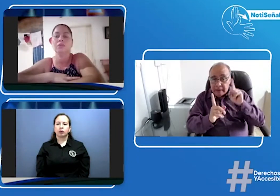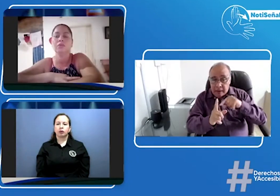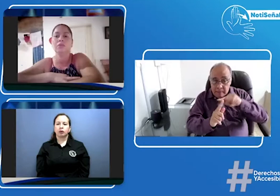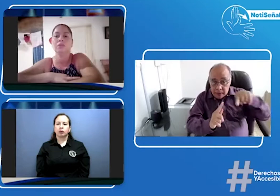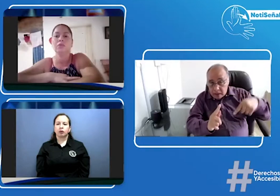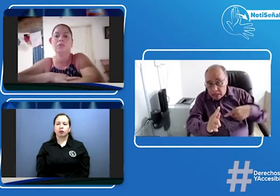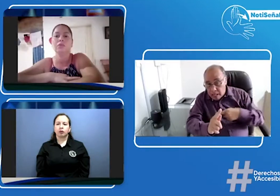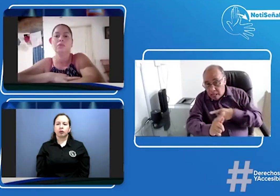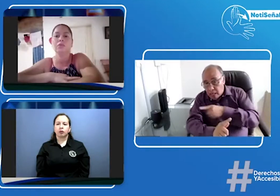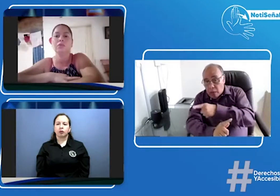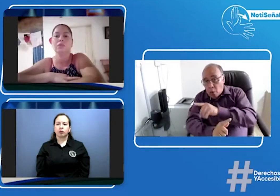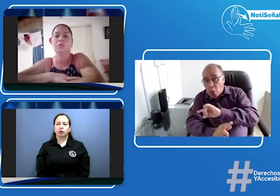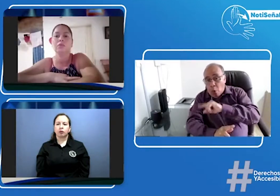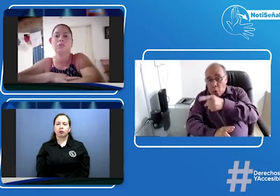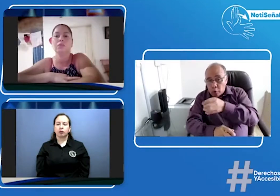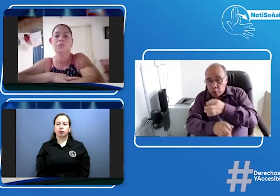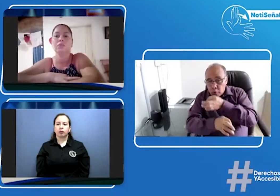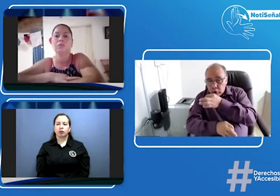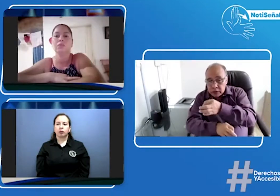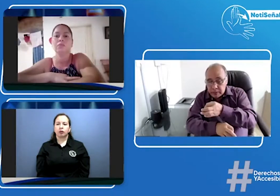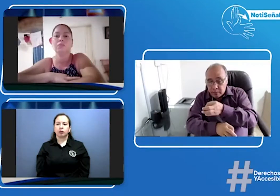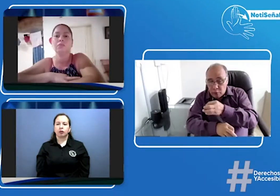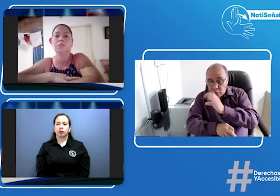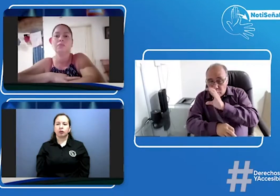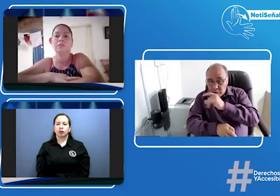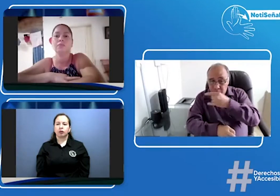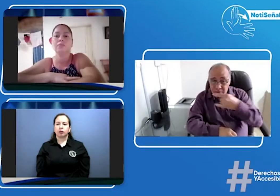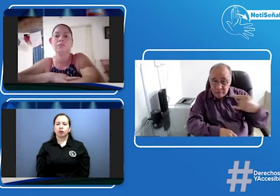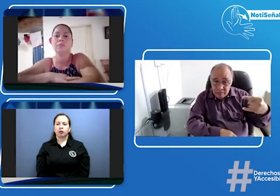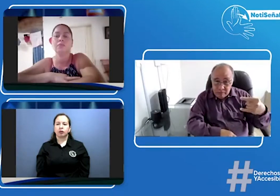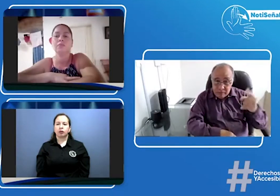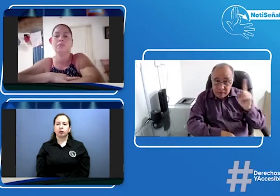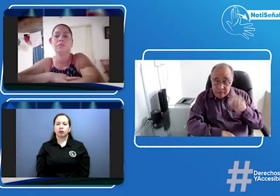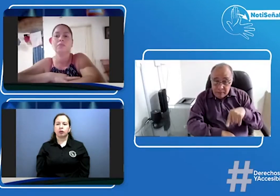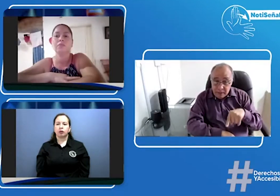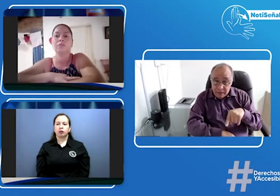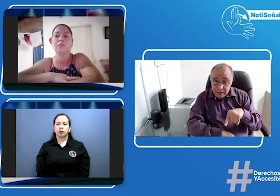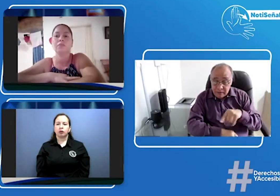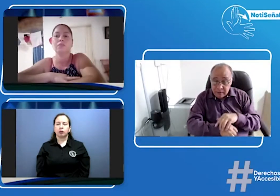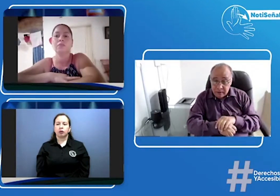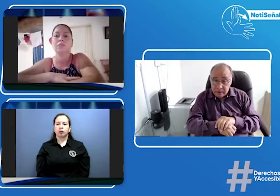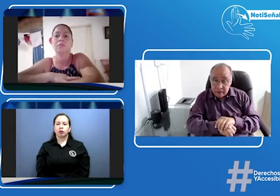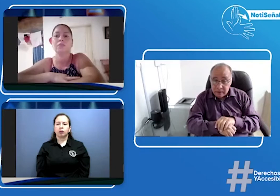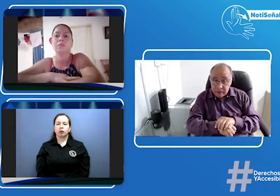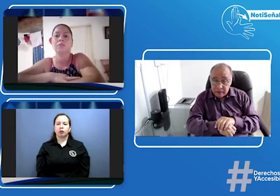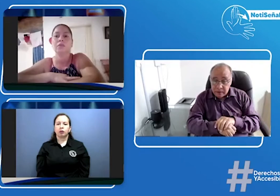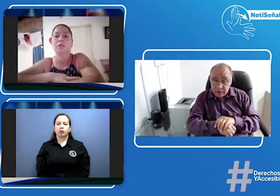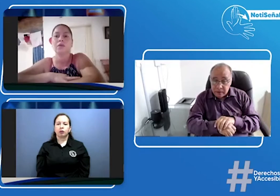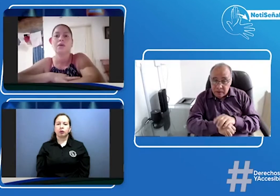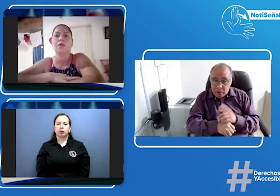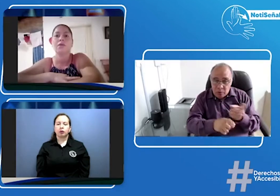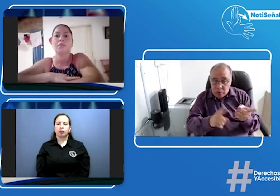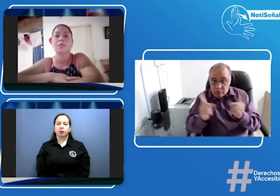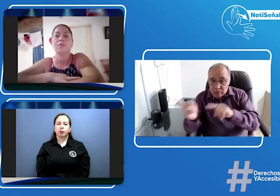tiempo o va ocasionalmente y también tiene que atender Codasi cómo es ese asunto